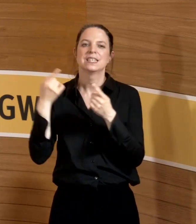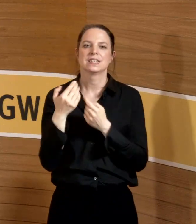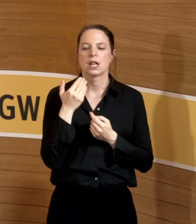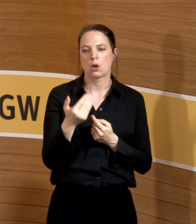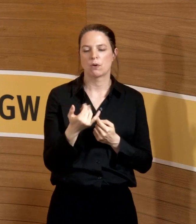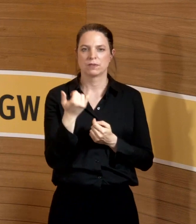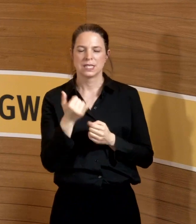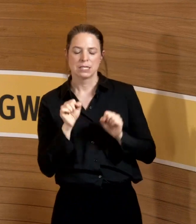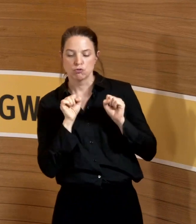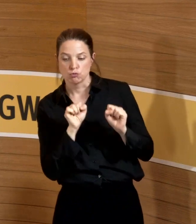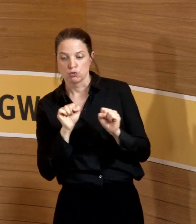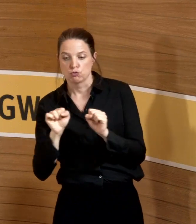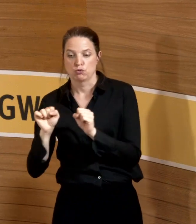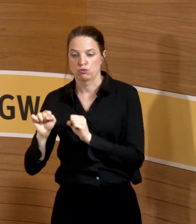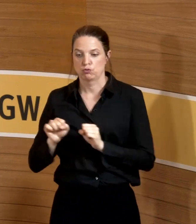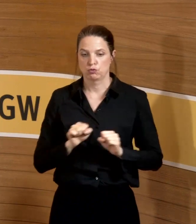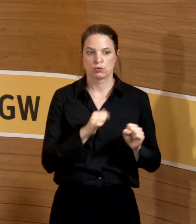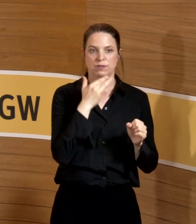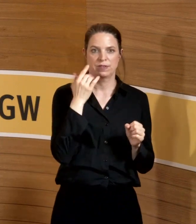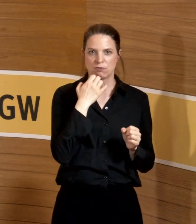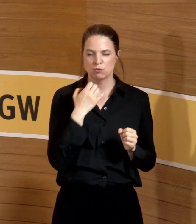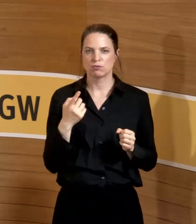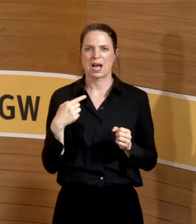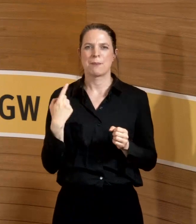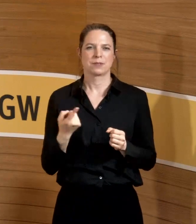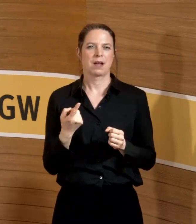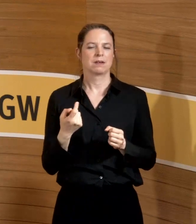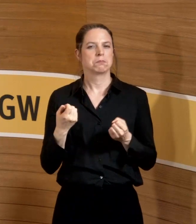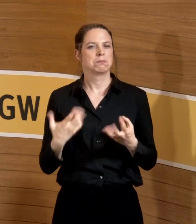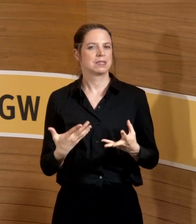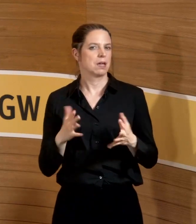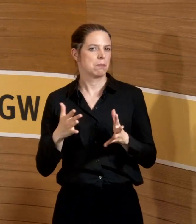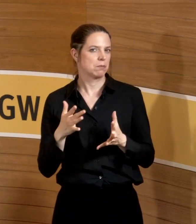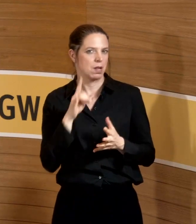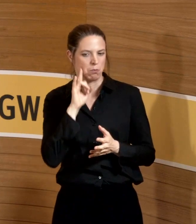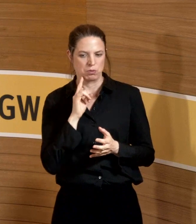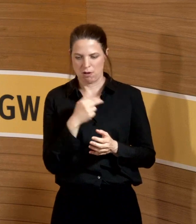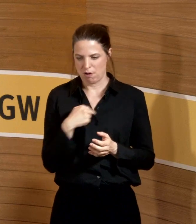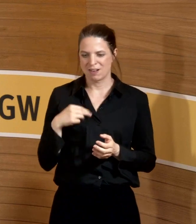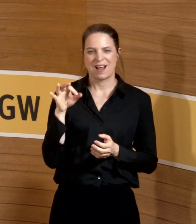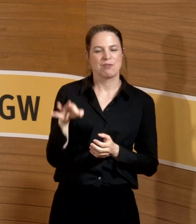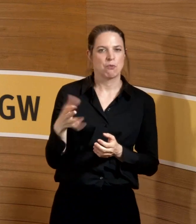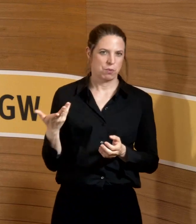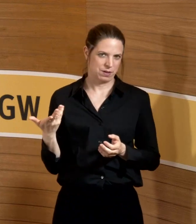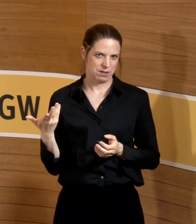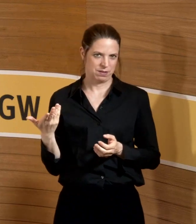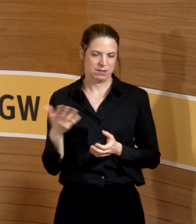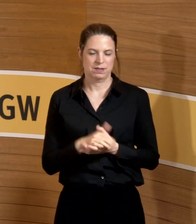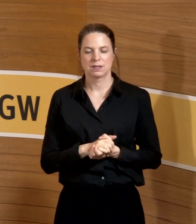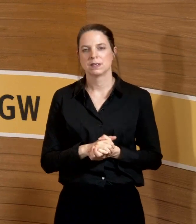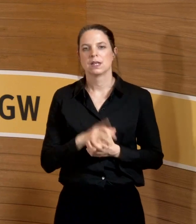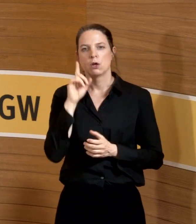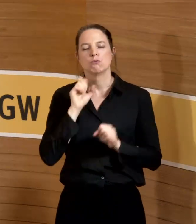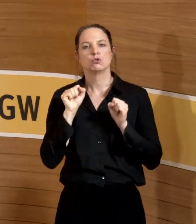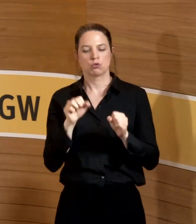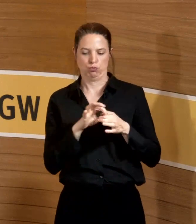das Kind mit dem Bade ausgeschüttet und dadurch dann eher Benachteiligungen der Mutter in Kauf genommen. Mutterschutz